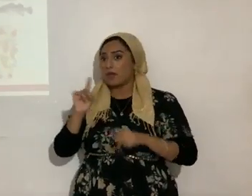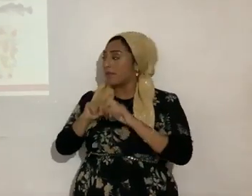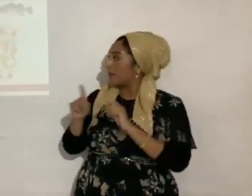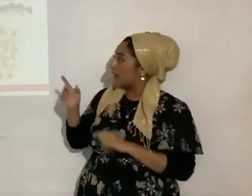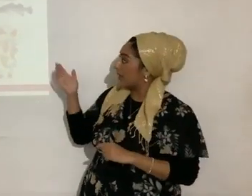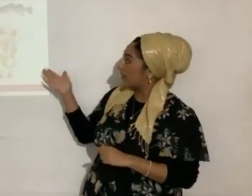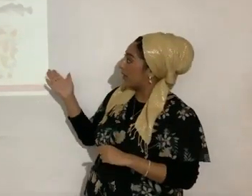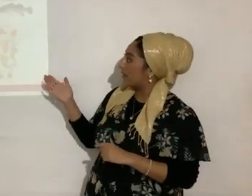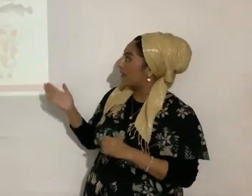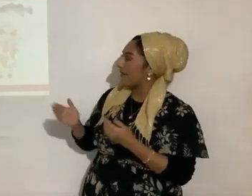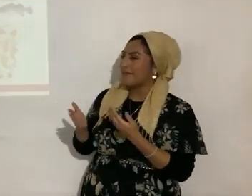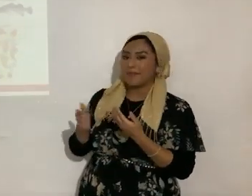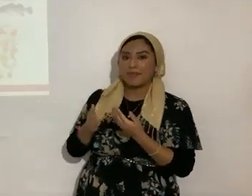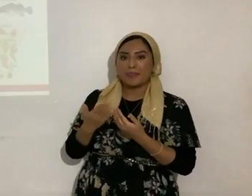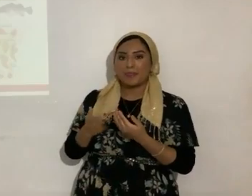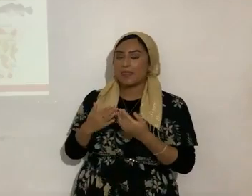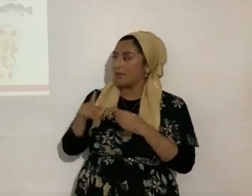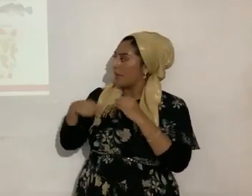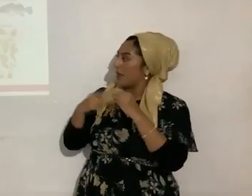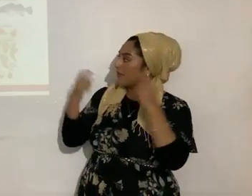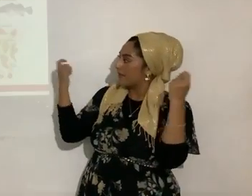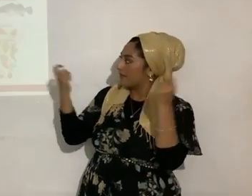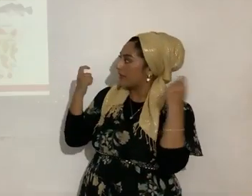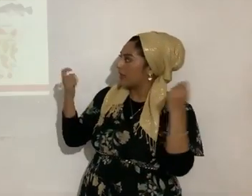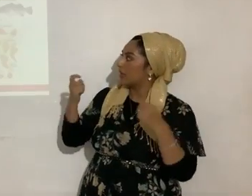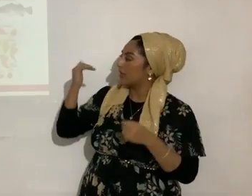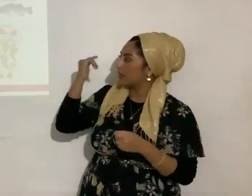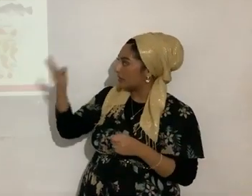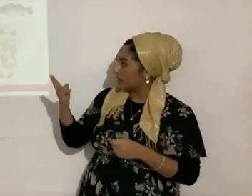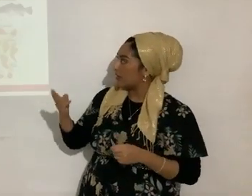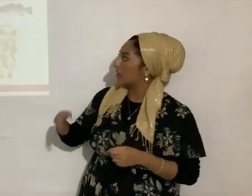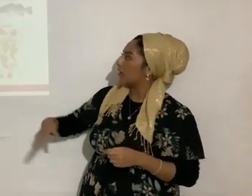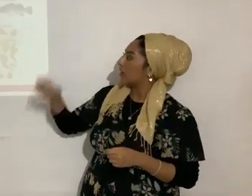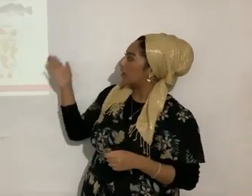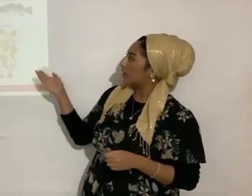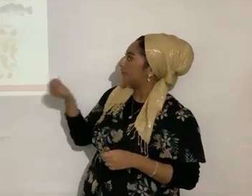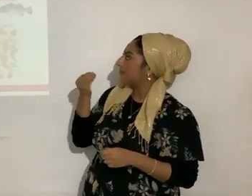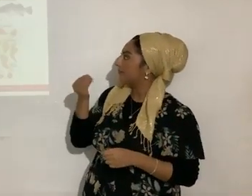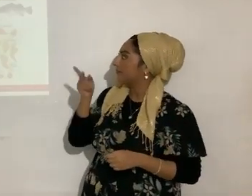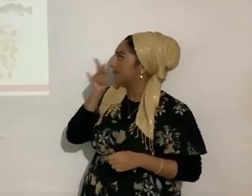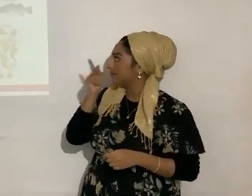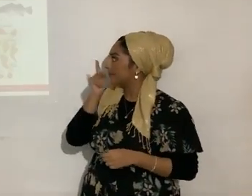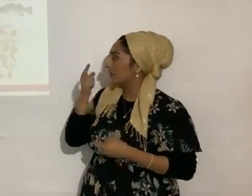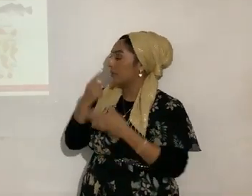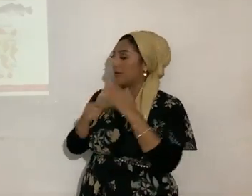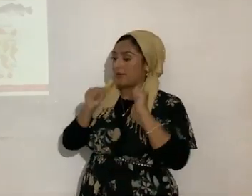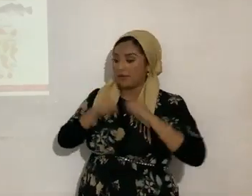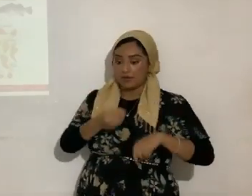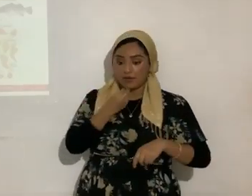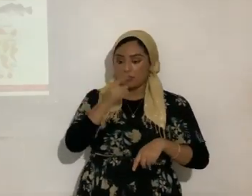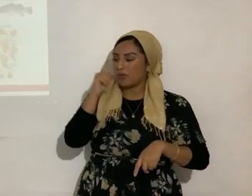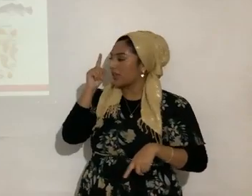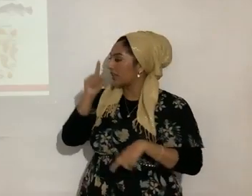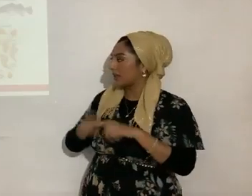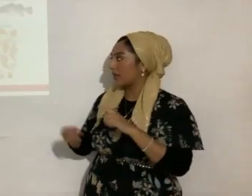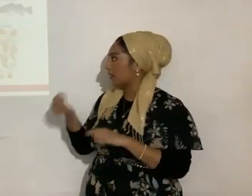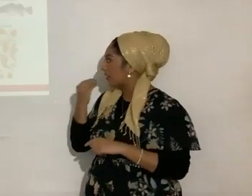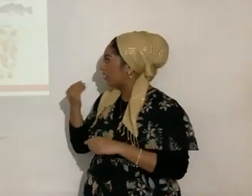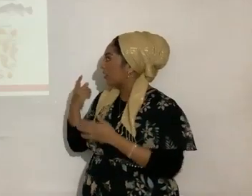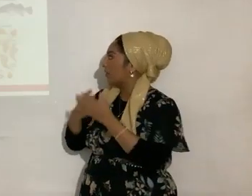didáctica, las fiestas del Eterno del lado izquierdo, la comida kosher, lo que no se puede comer del pollo, qué tipo de pescado